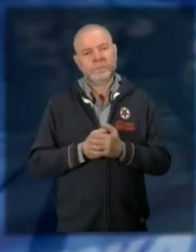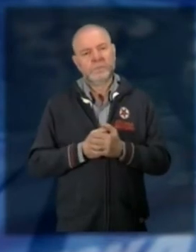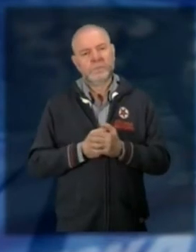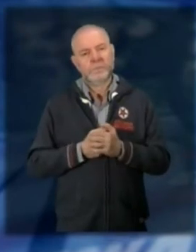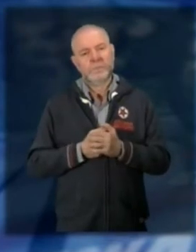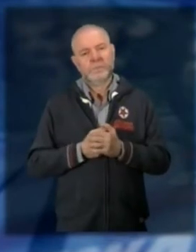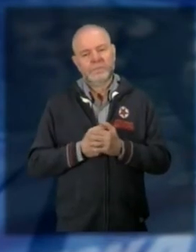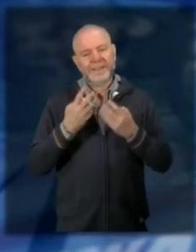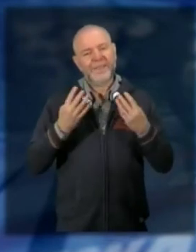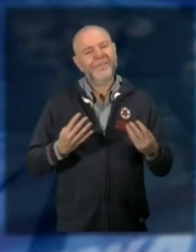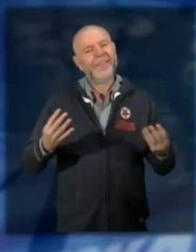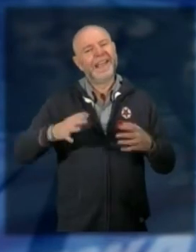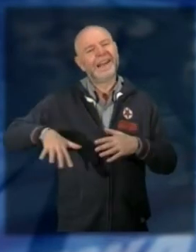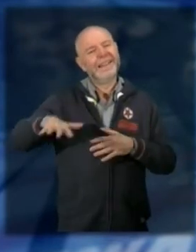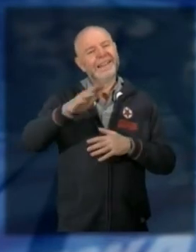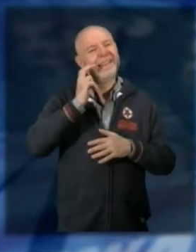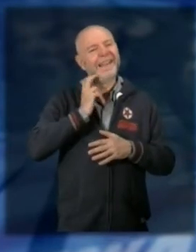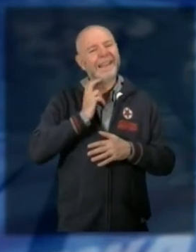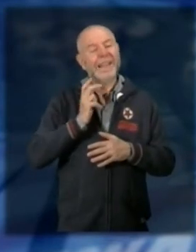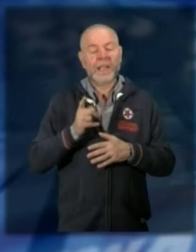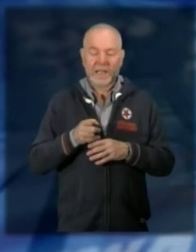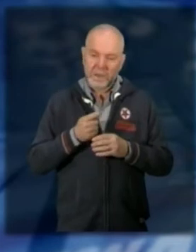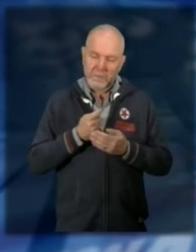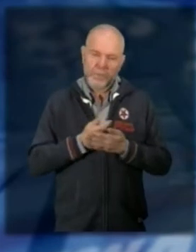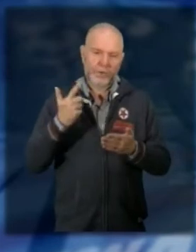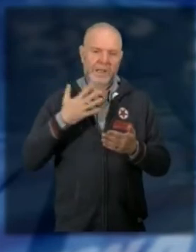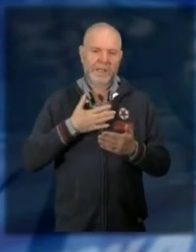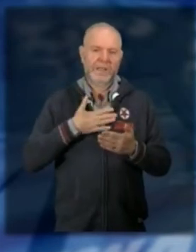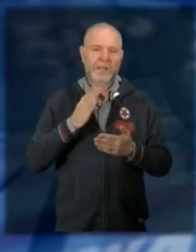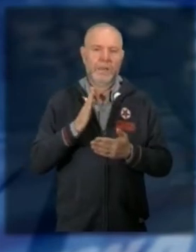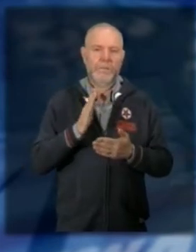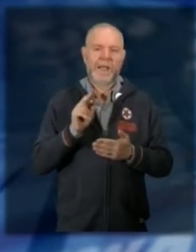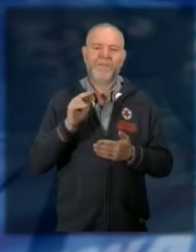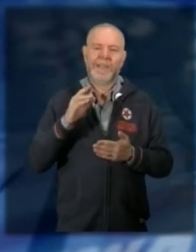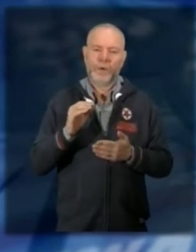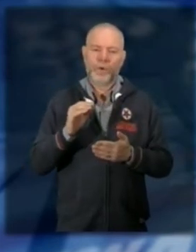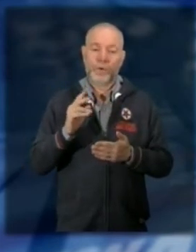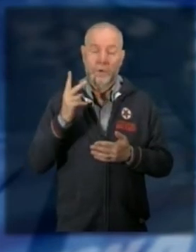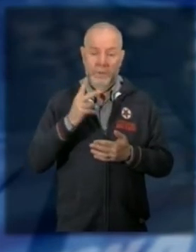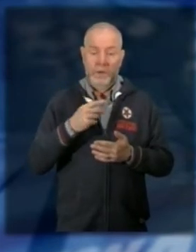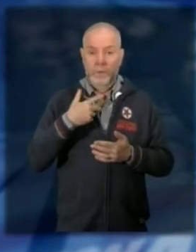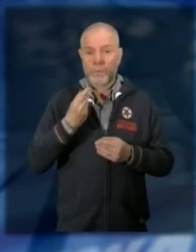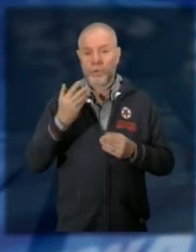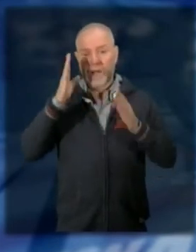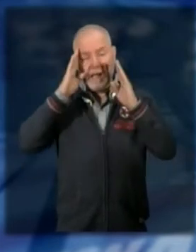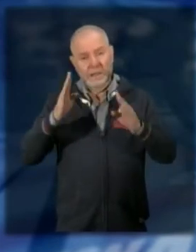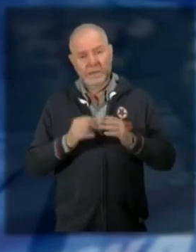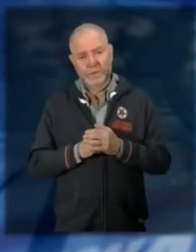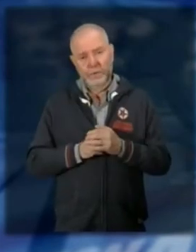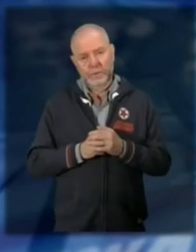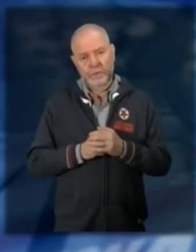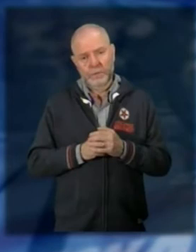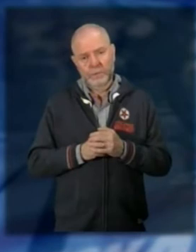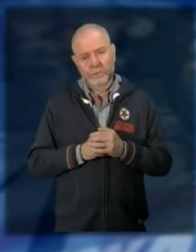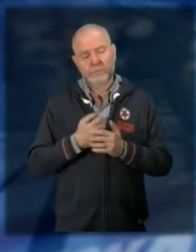il verde è uno degli aspetti attrattivi più importanti per Baveno come amministrazione prestiamo grande attenzione per